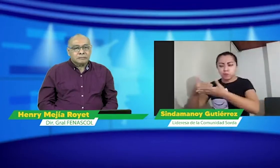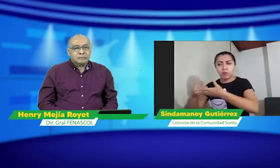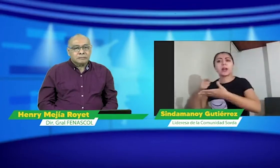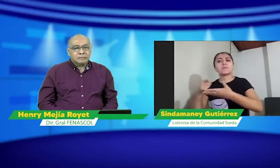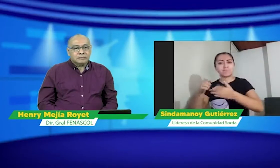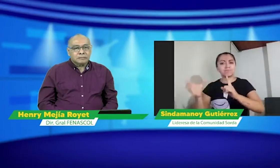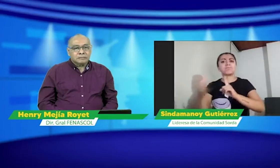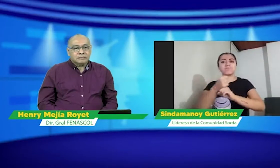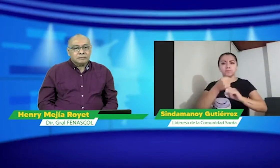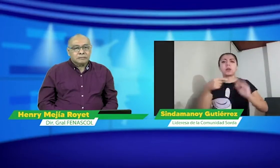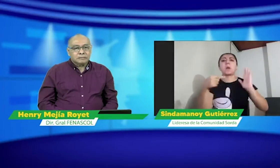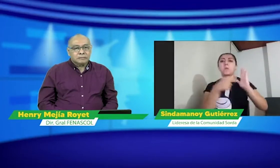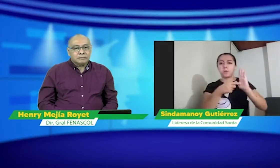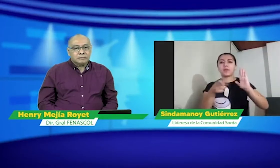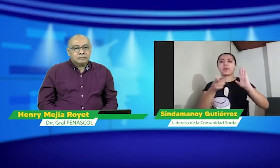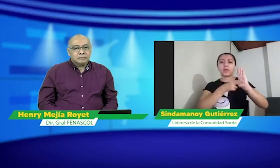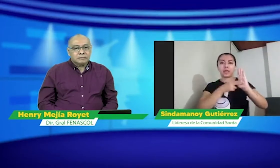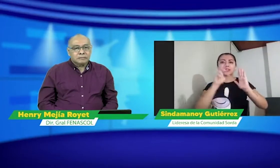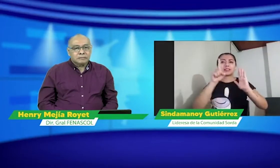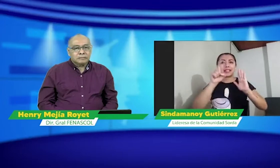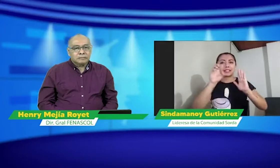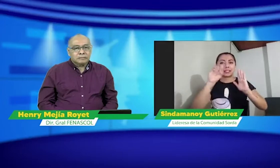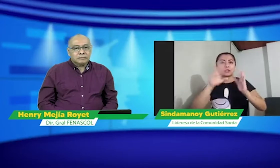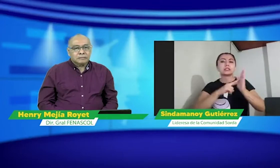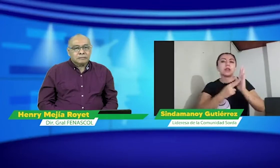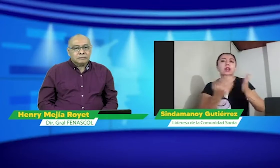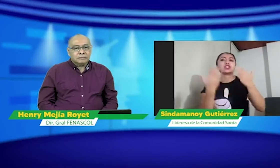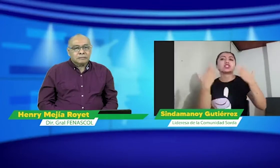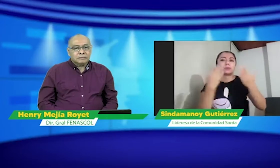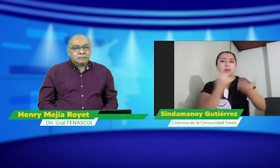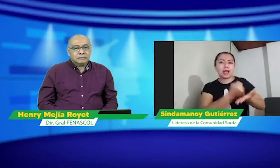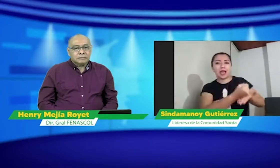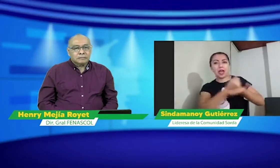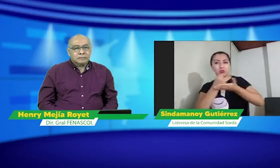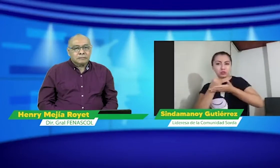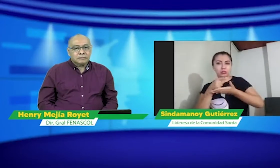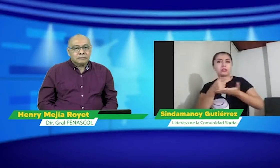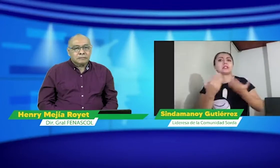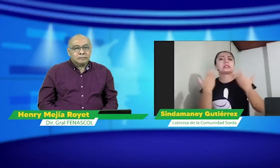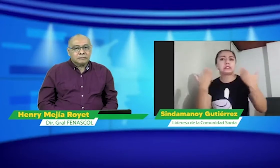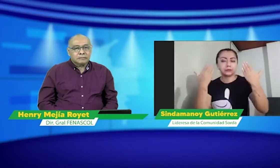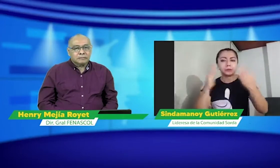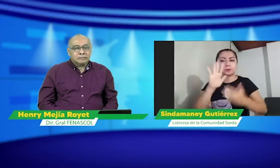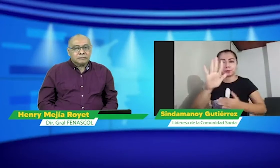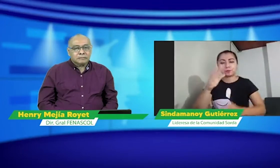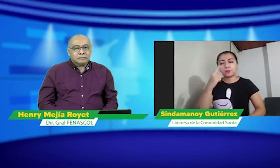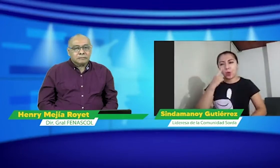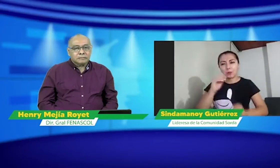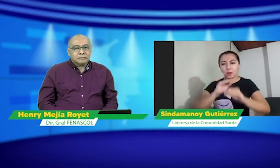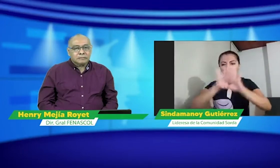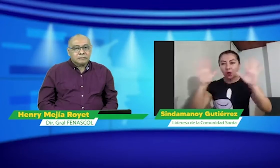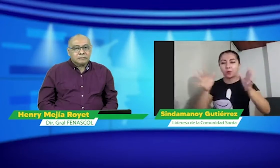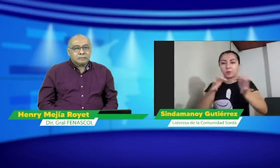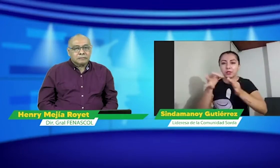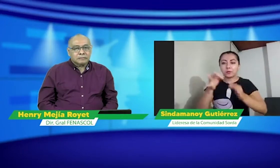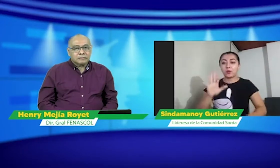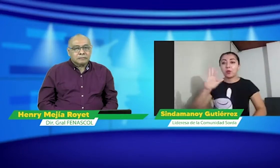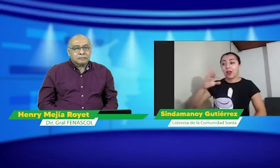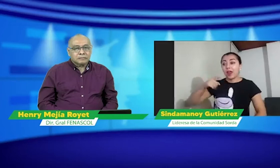Entonces, cuando ya se entra a analizar desde esta sentencia, la 605 nos ayuda muchísimo a tener